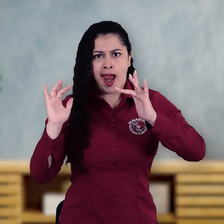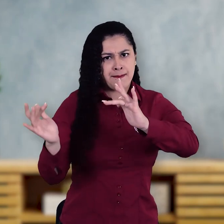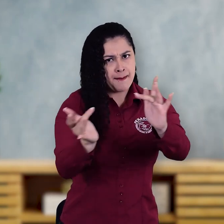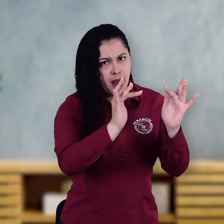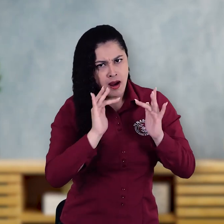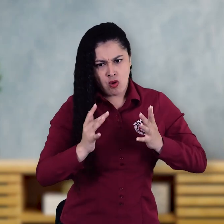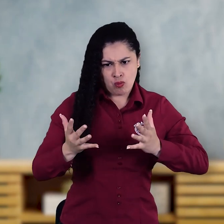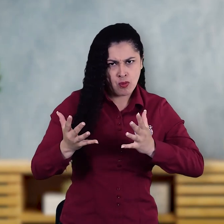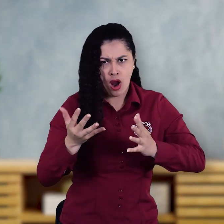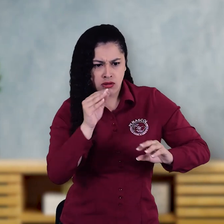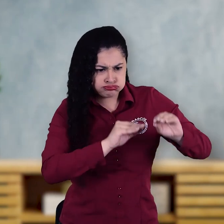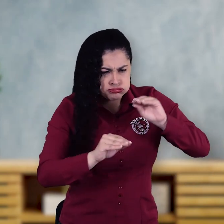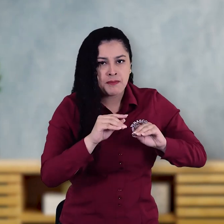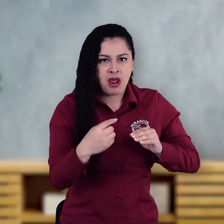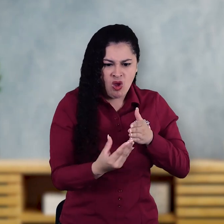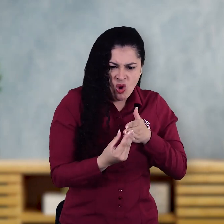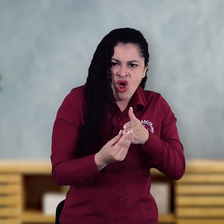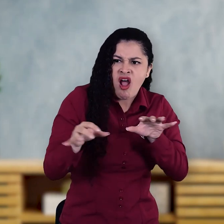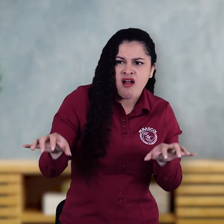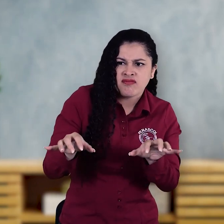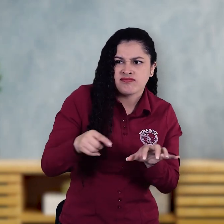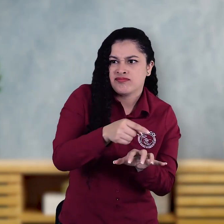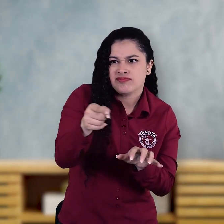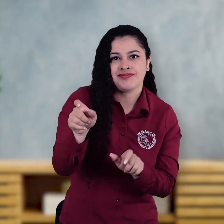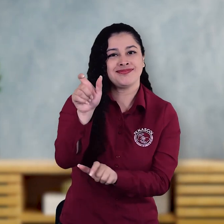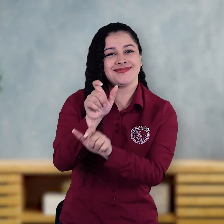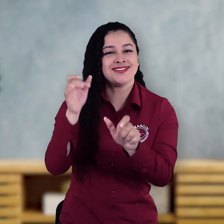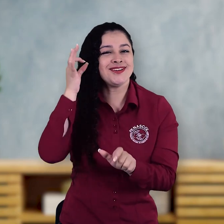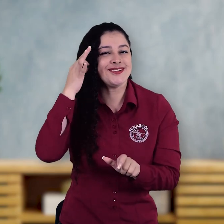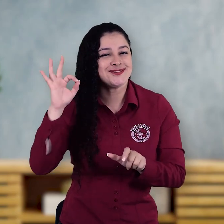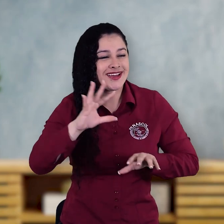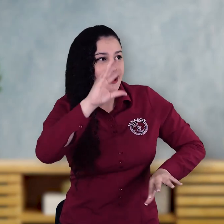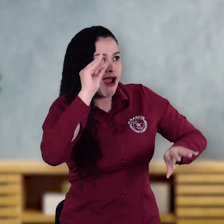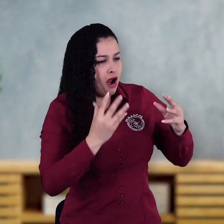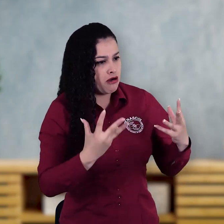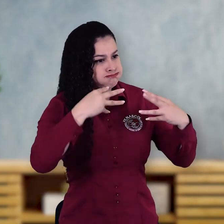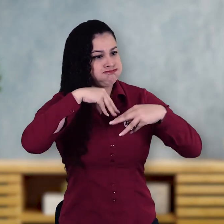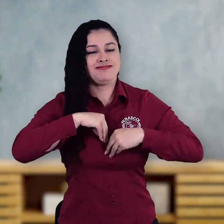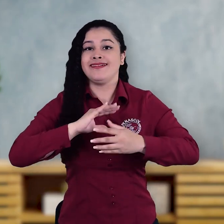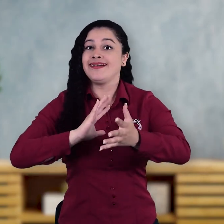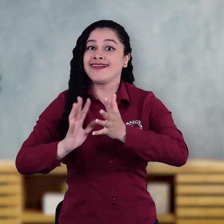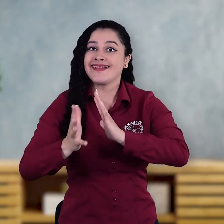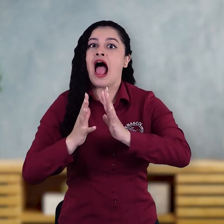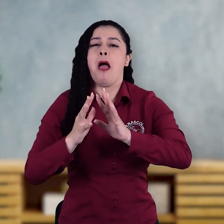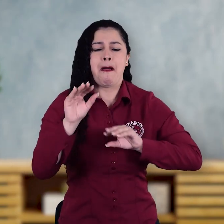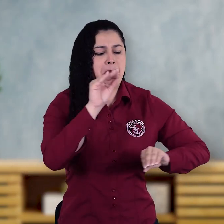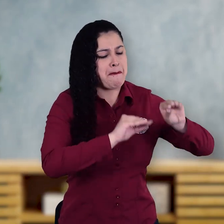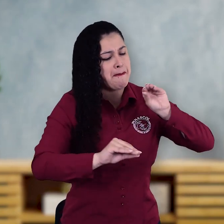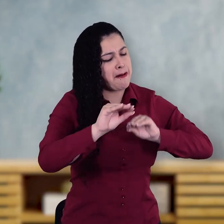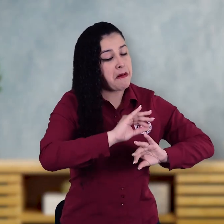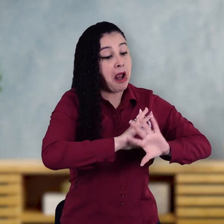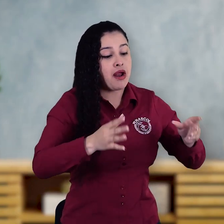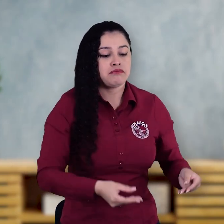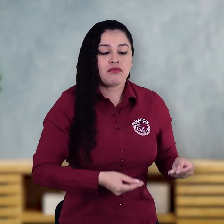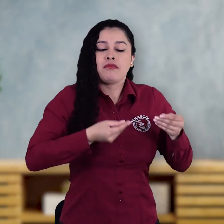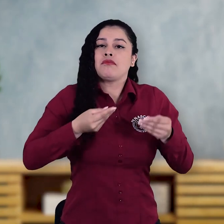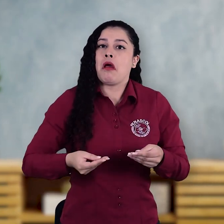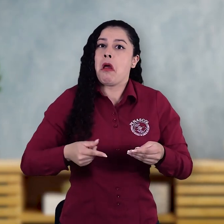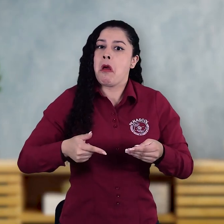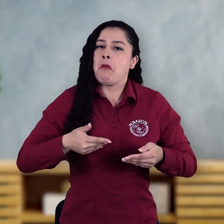entre otros temas. Además de la manera de enseñarla como segunda lengua, empezó a trabajar en este programa. Permitiendo